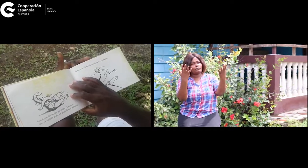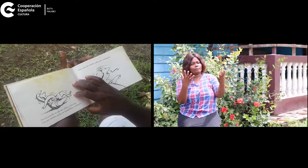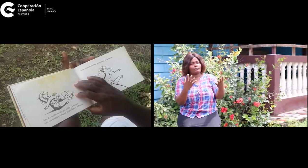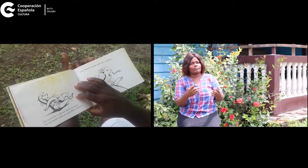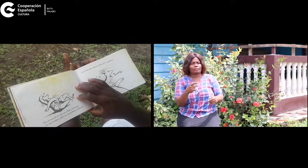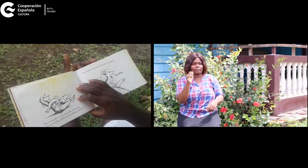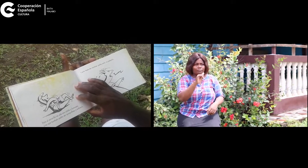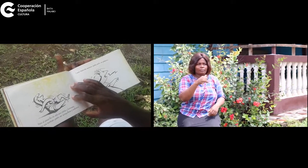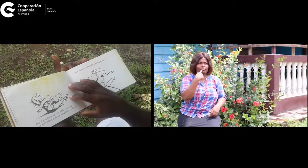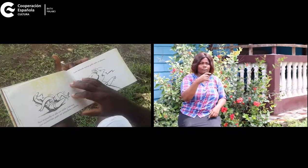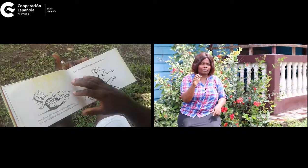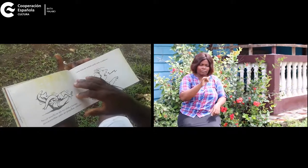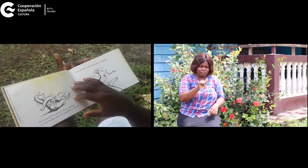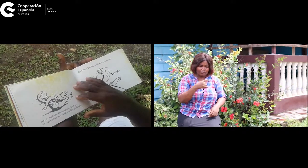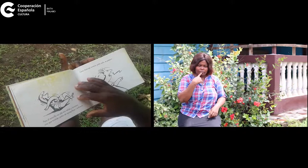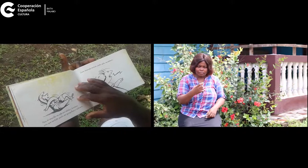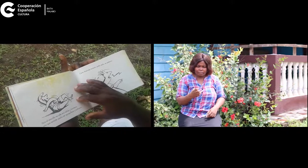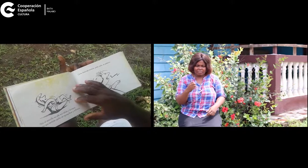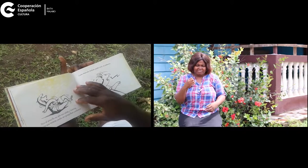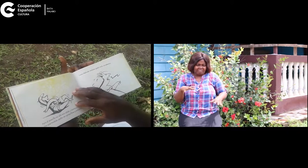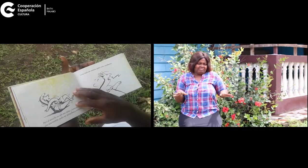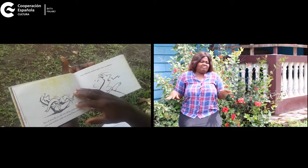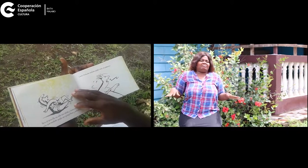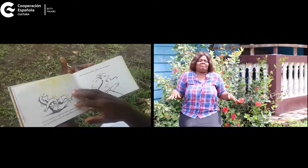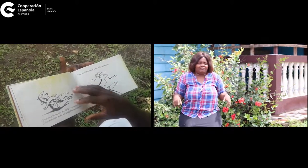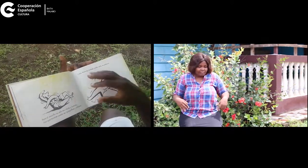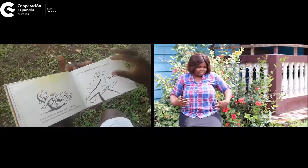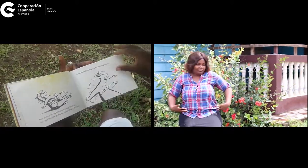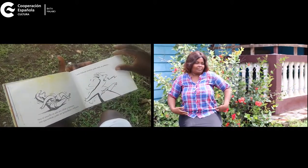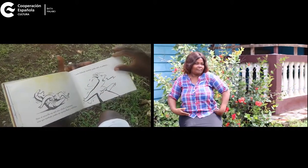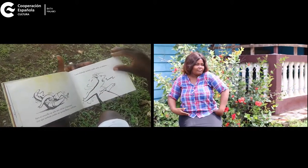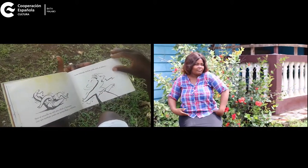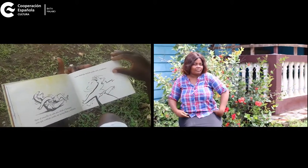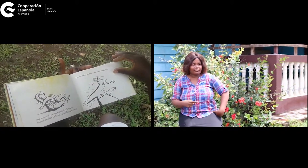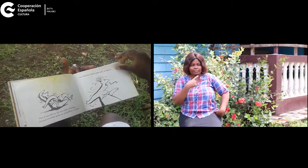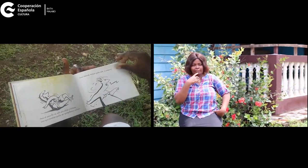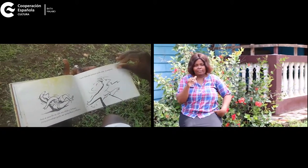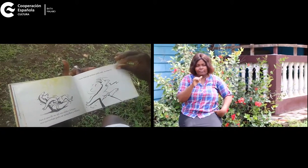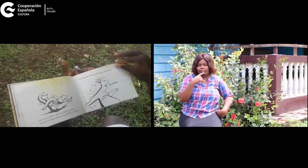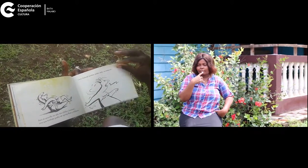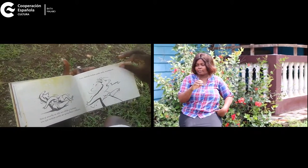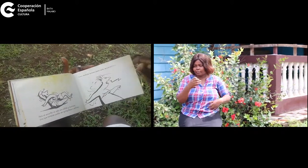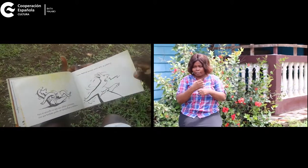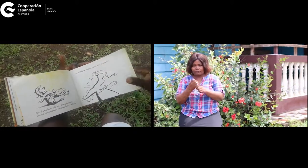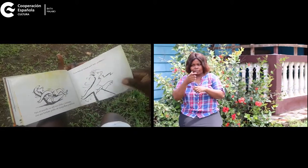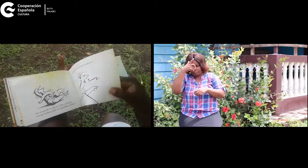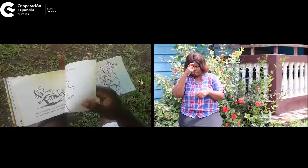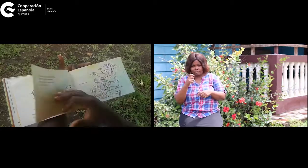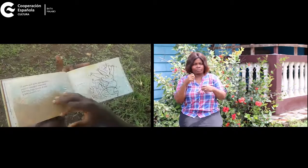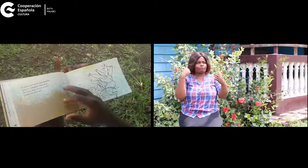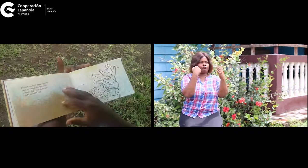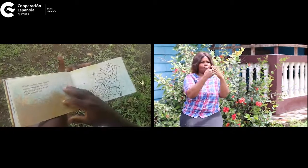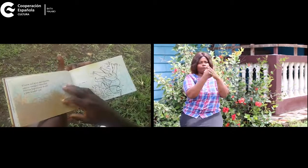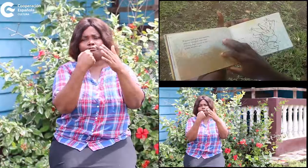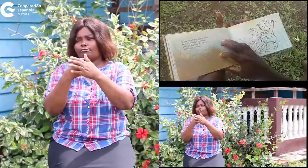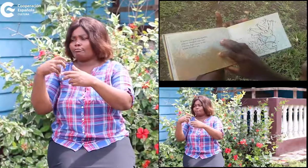que también podía ser quisquilloso y ordinario. Como Maluida también podía hacerlo, se pelearon.